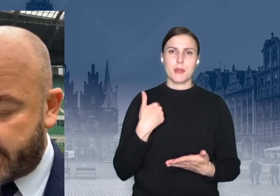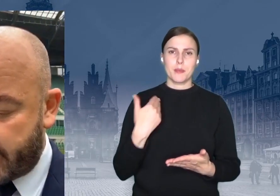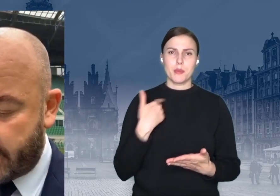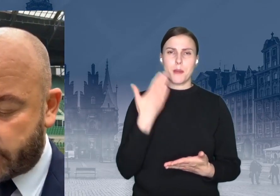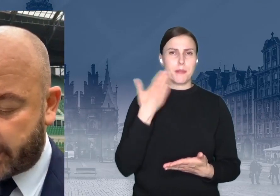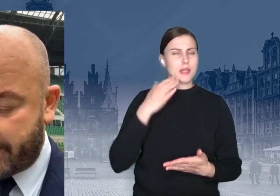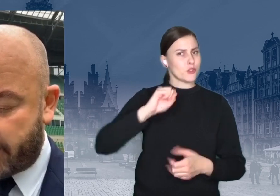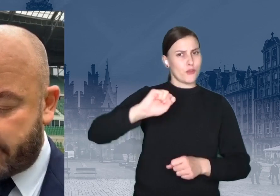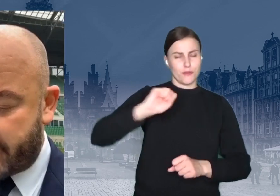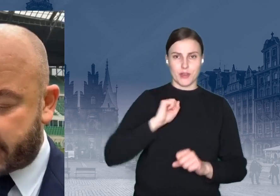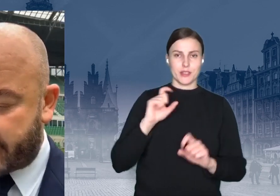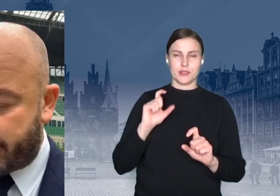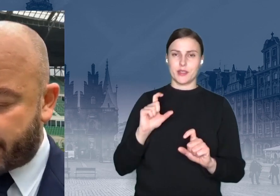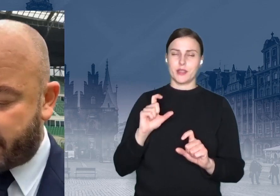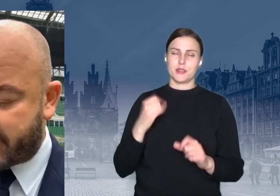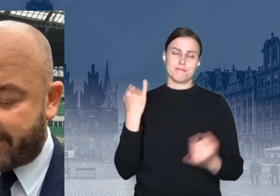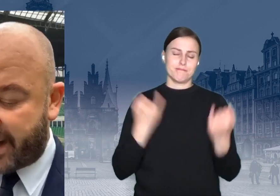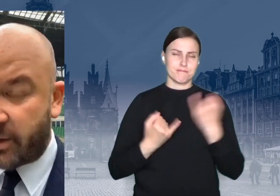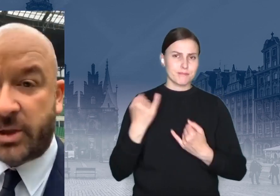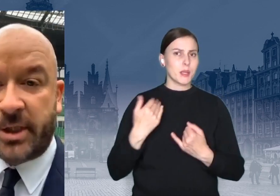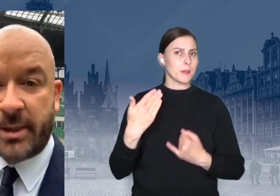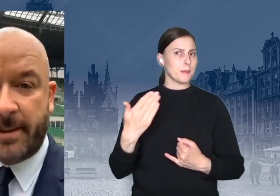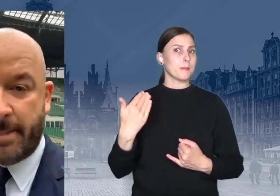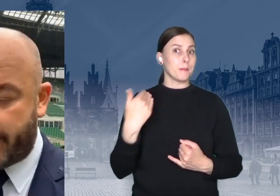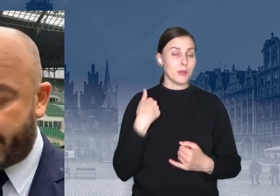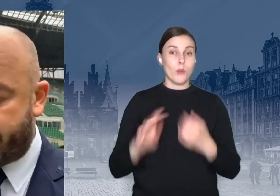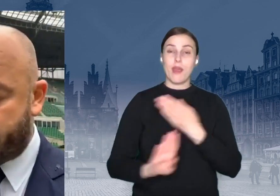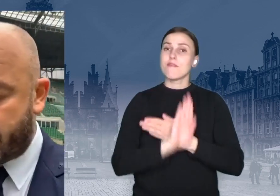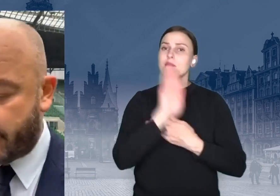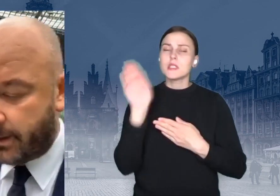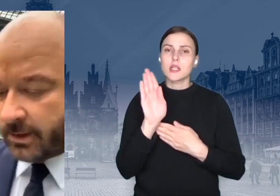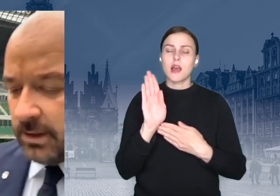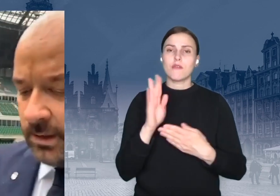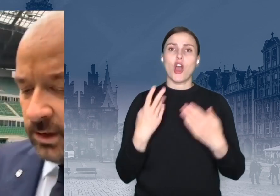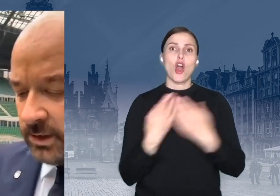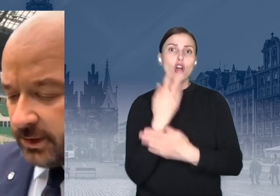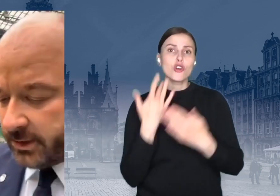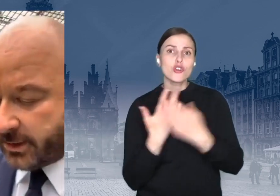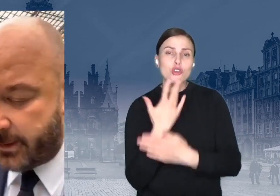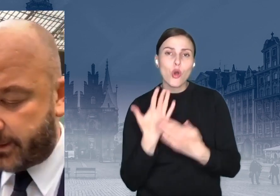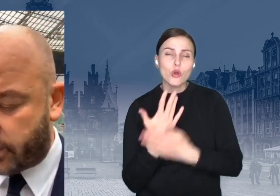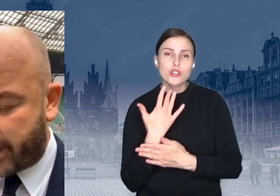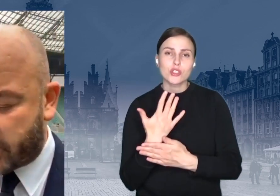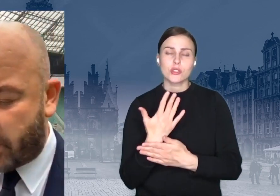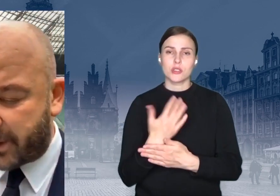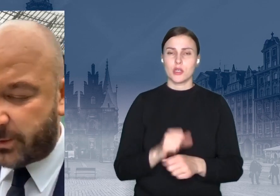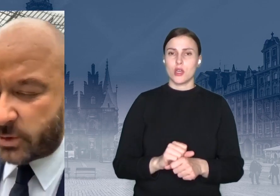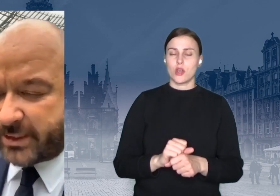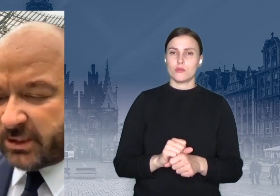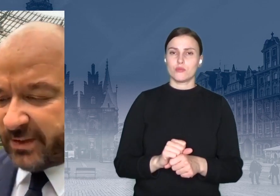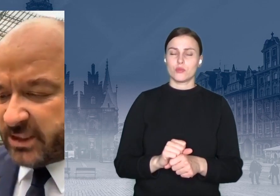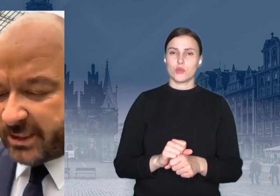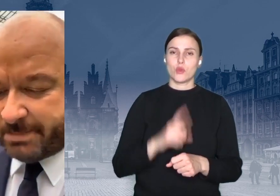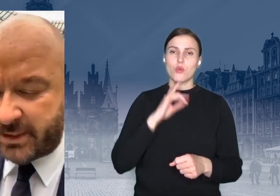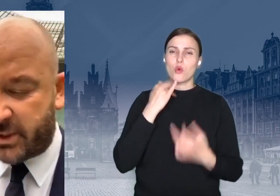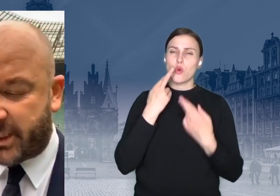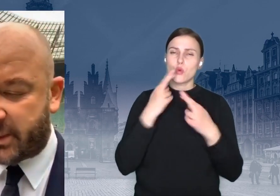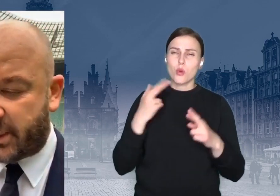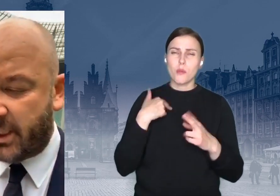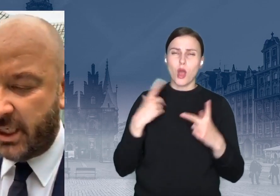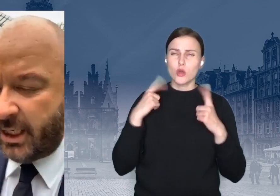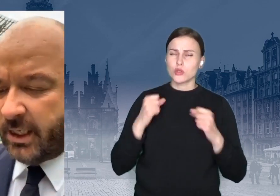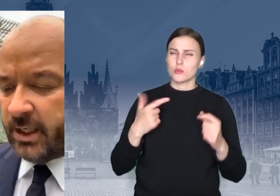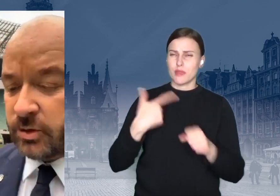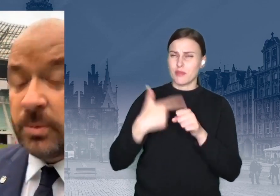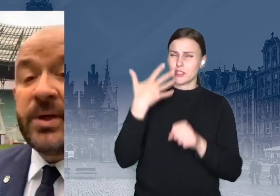wydarzenie, które miało miejsce. Wystawa roślin, która zgromadziła, słuchajcie, 25